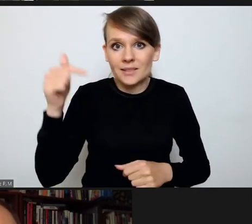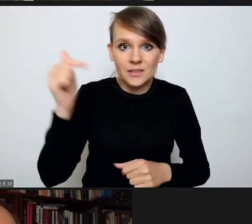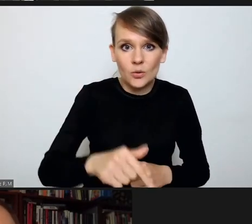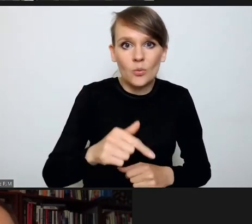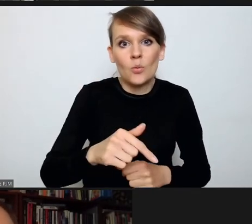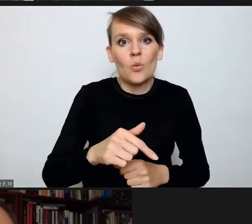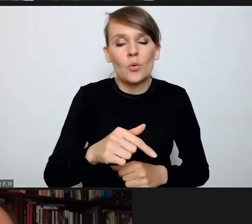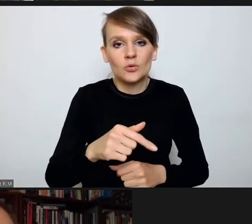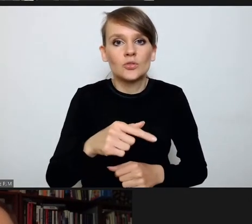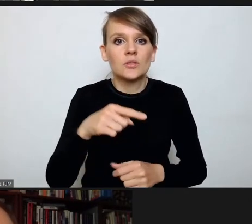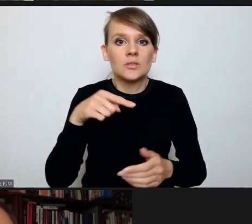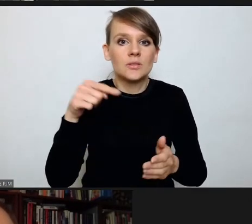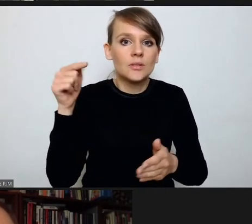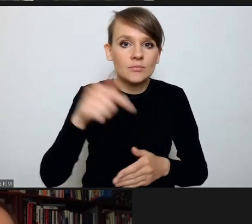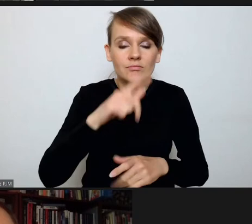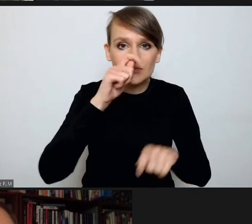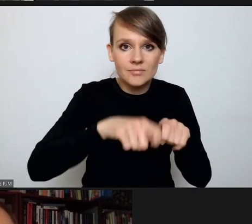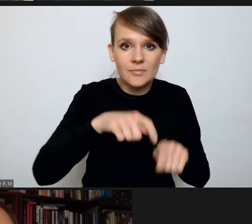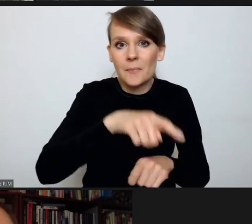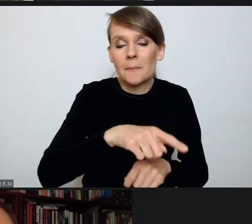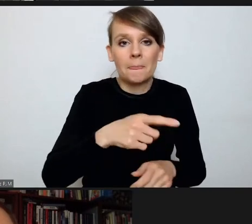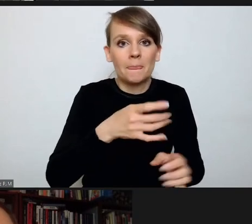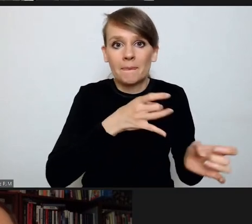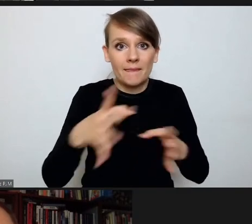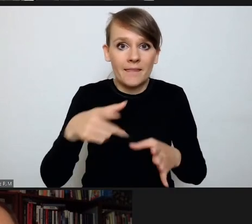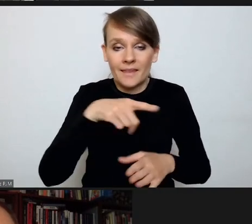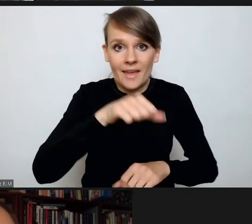po takie doraźne środki jak Trybunały ad hoc,